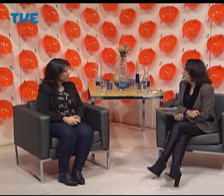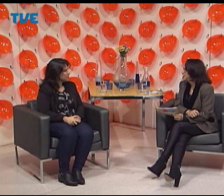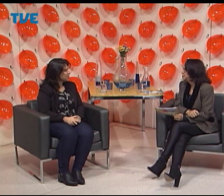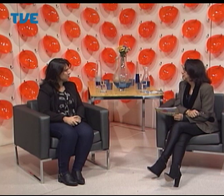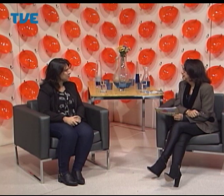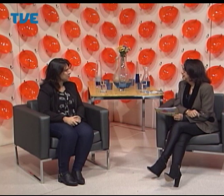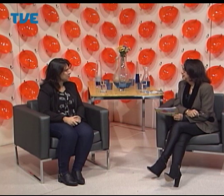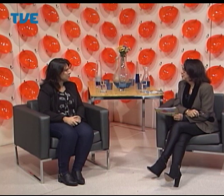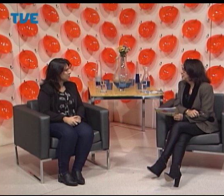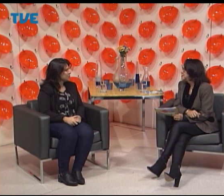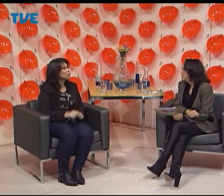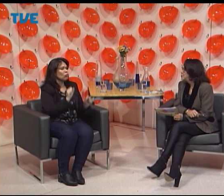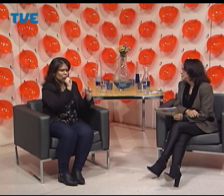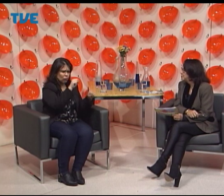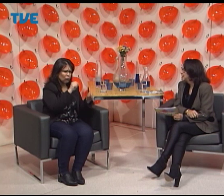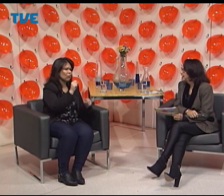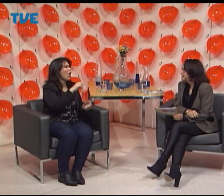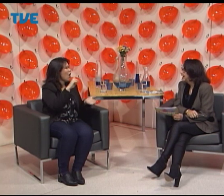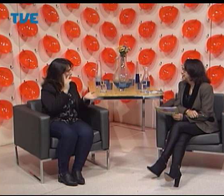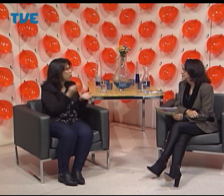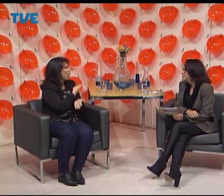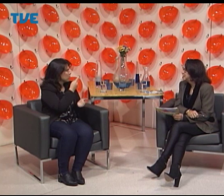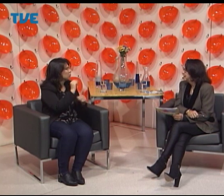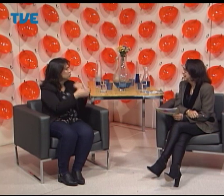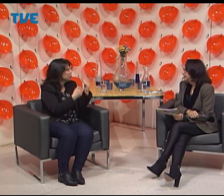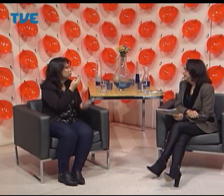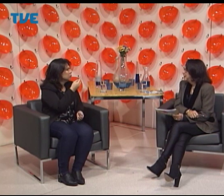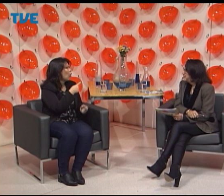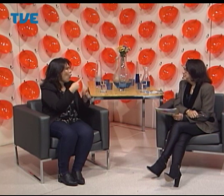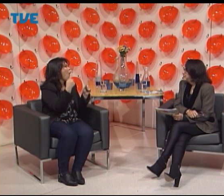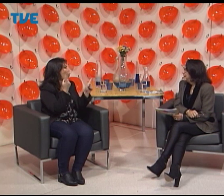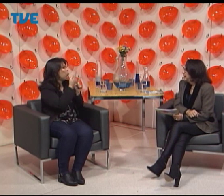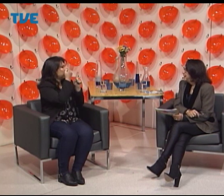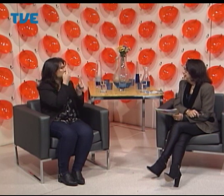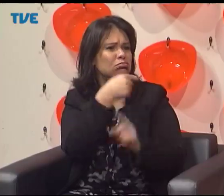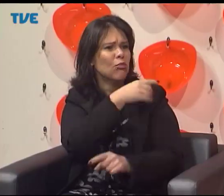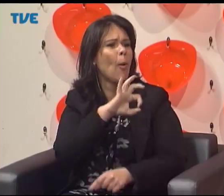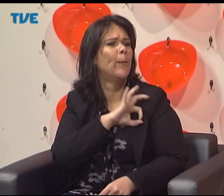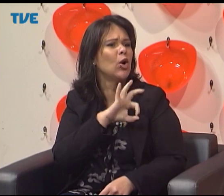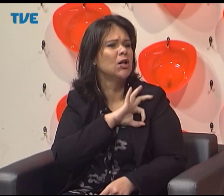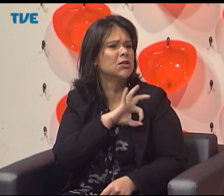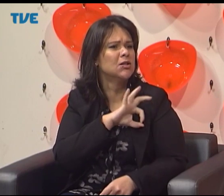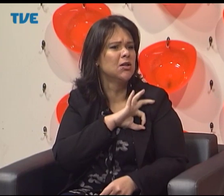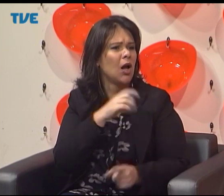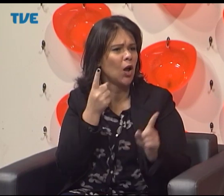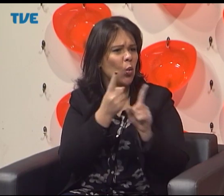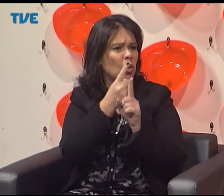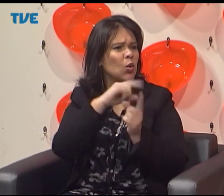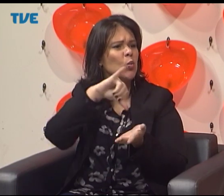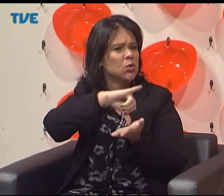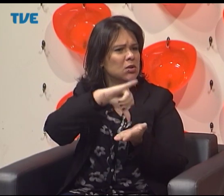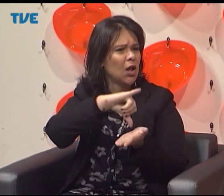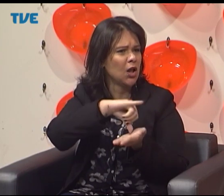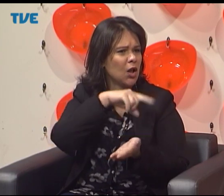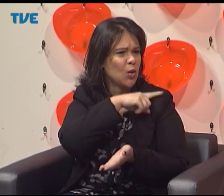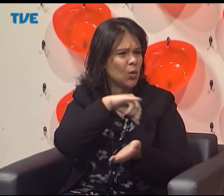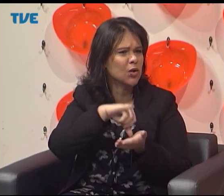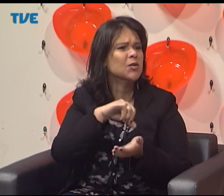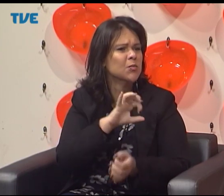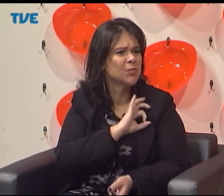pode? Um das mãos e vão ser realidade? Sim, pode acontecer, isso é possível. É uma forma... Teve um momento na delegacia